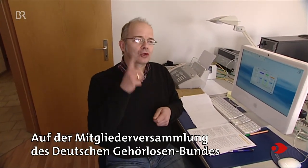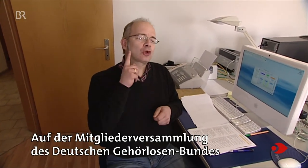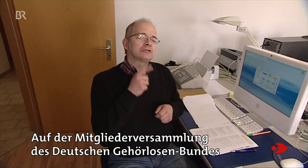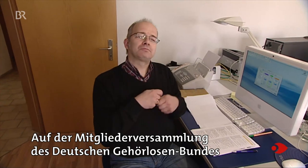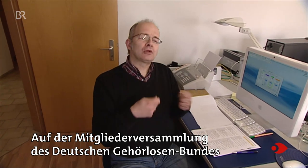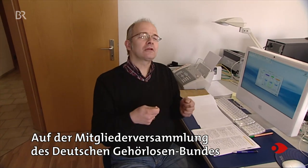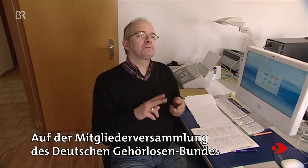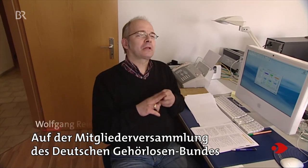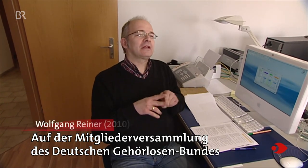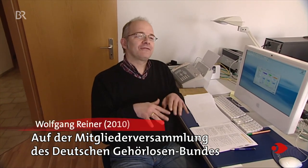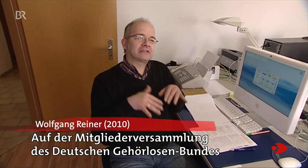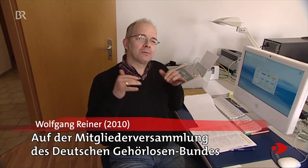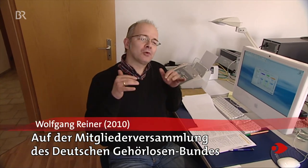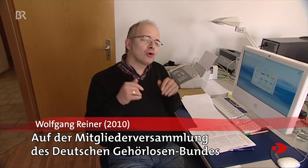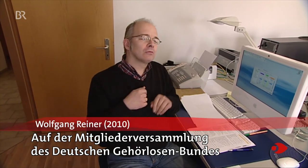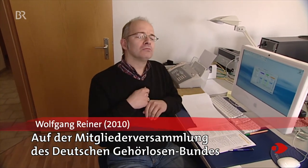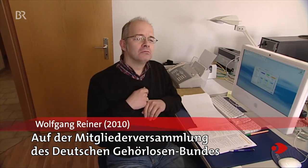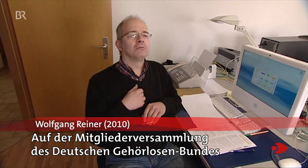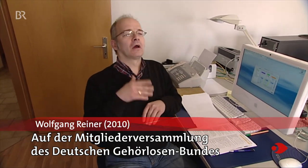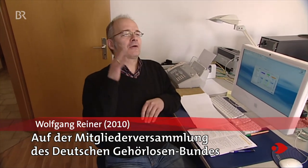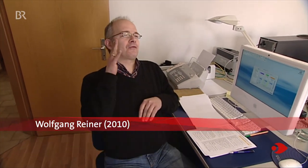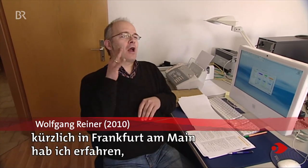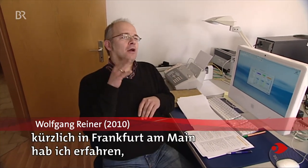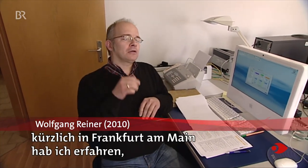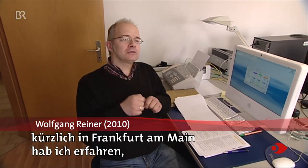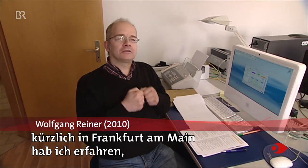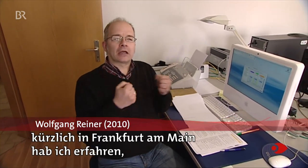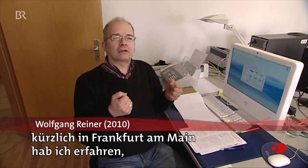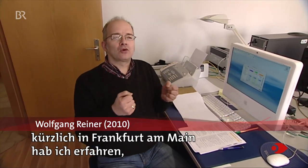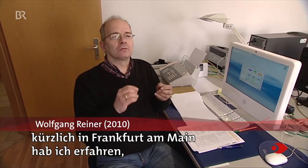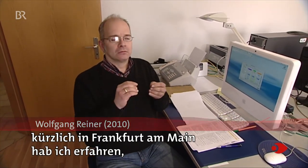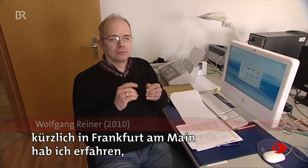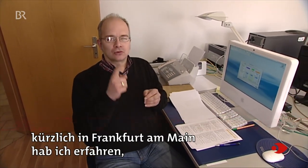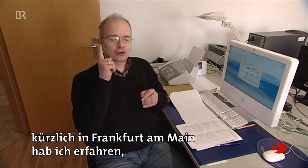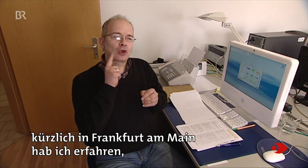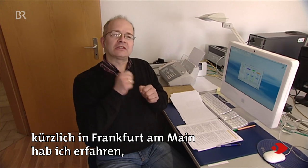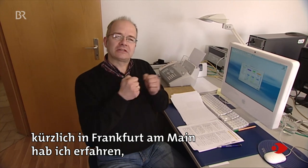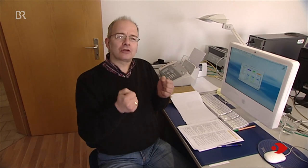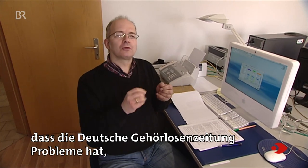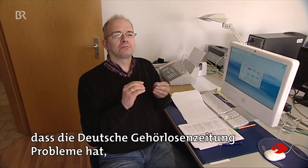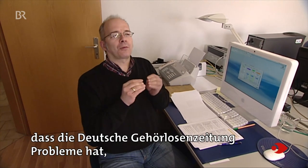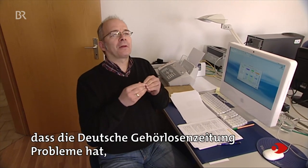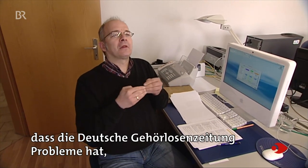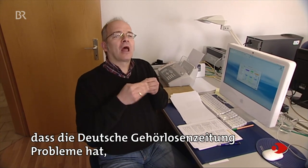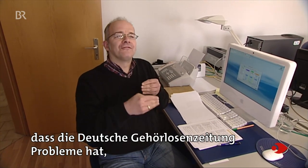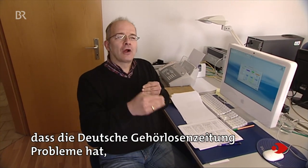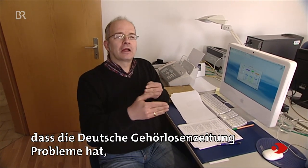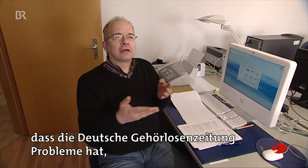Auf der Mitgliederversammlung des Deutschen Gehörlosenbundes, kürzlich in Frankfurt am Main, habe ich erfahren, dass die Deutsche Gehörlosenzeitung